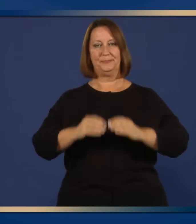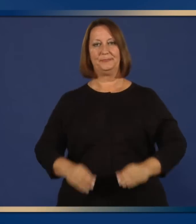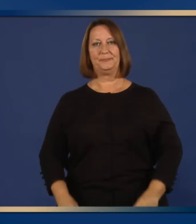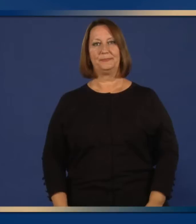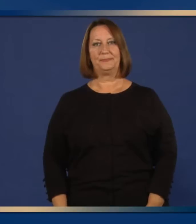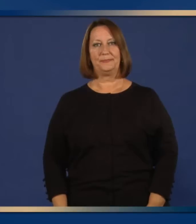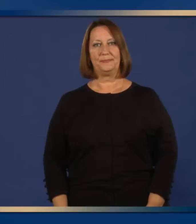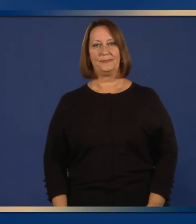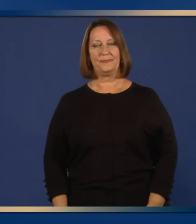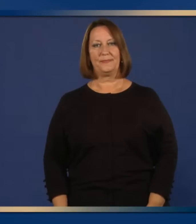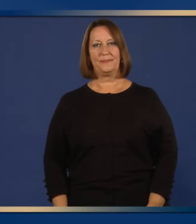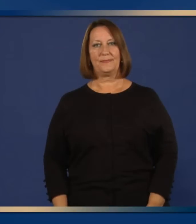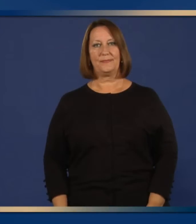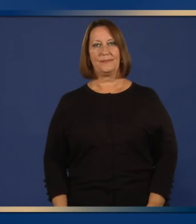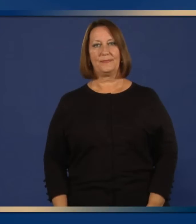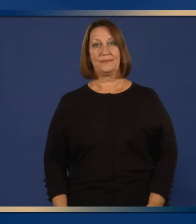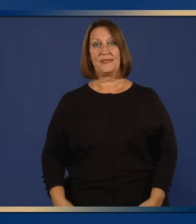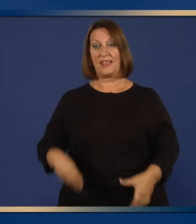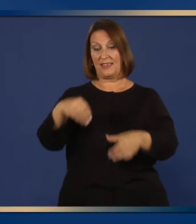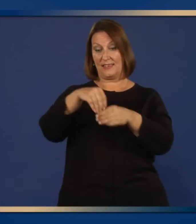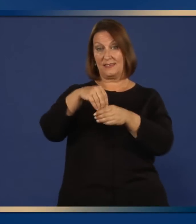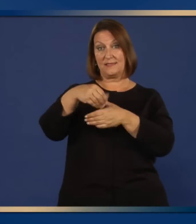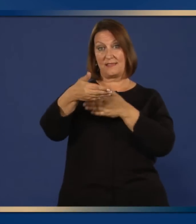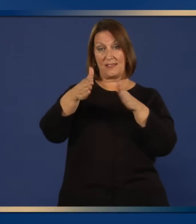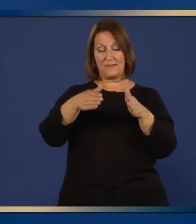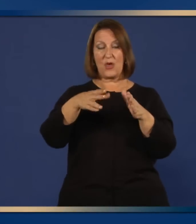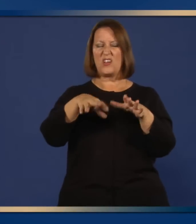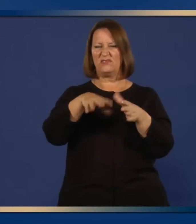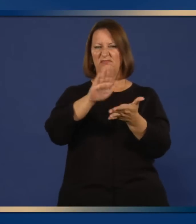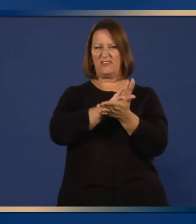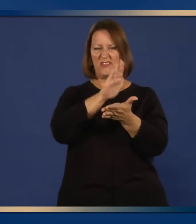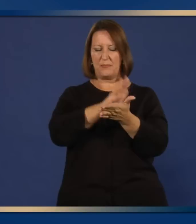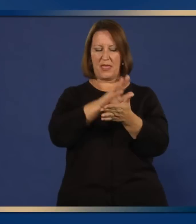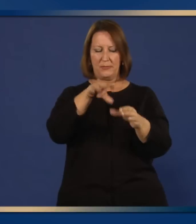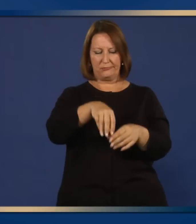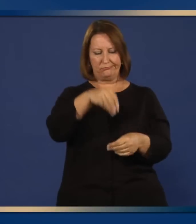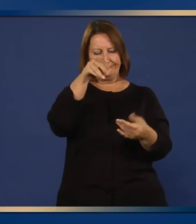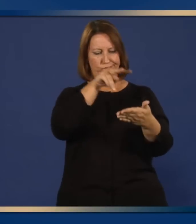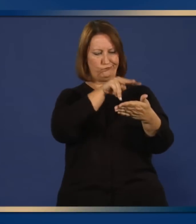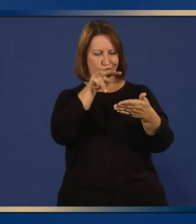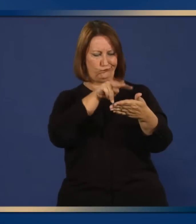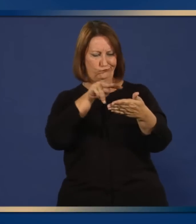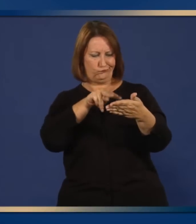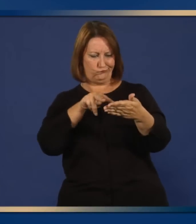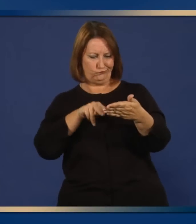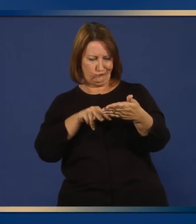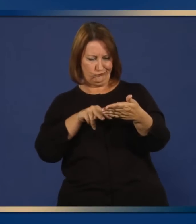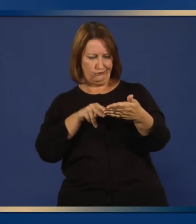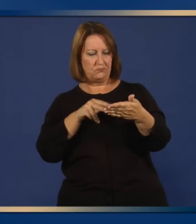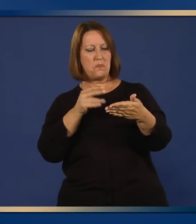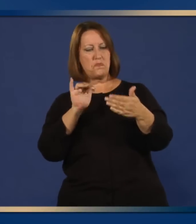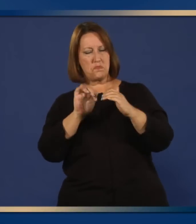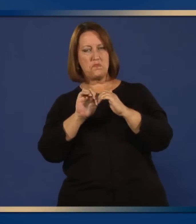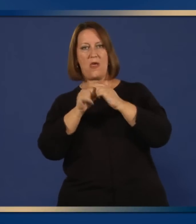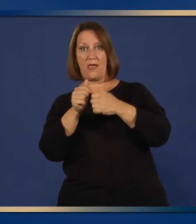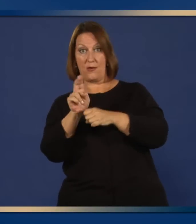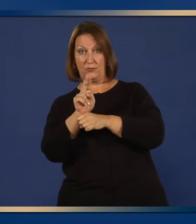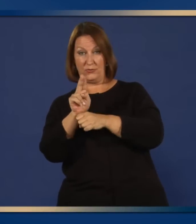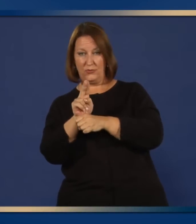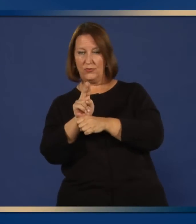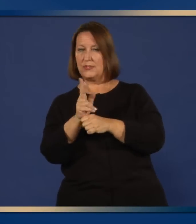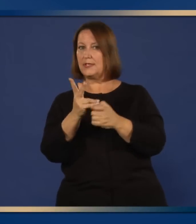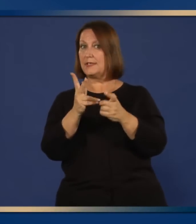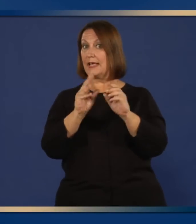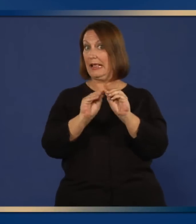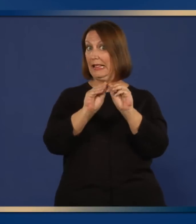Lea las instrucciones para el paciente para su uso en el paquete y consulte con su médico para